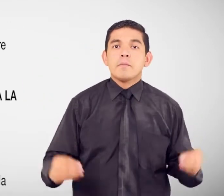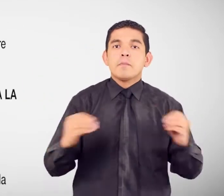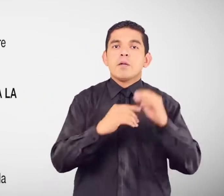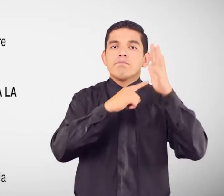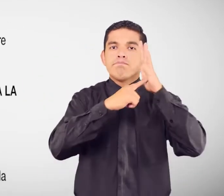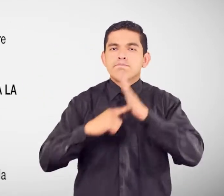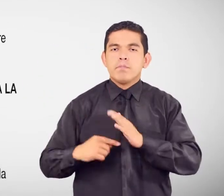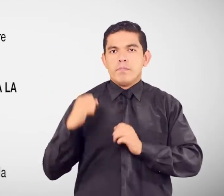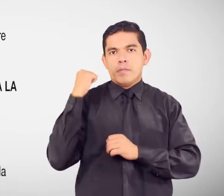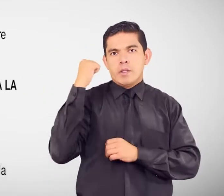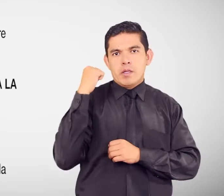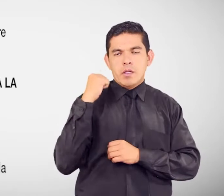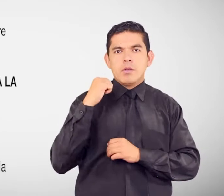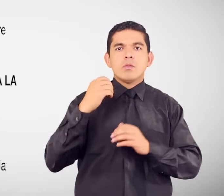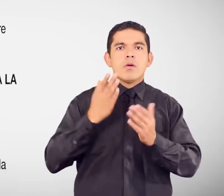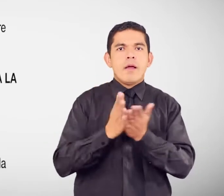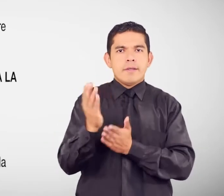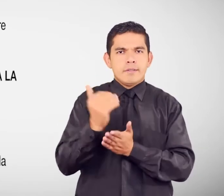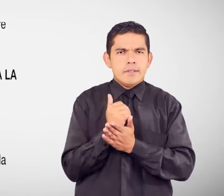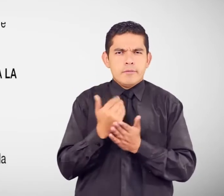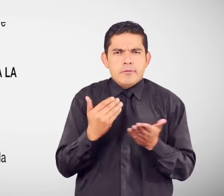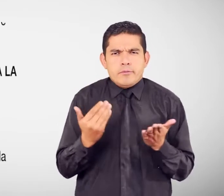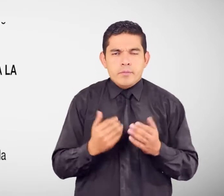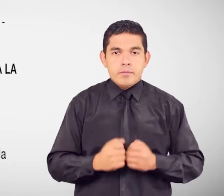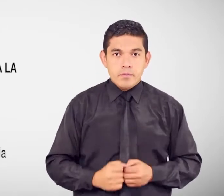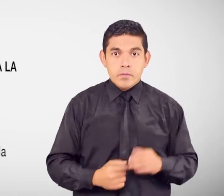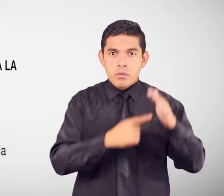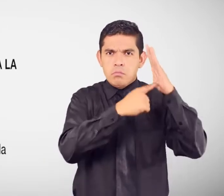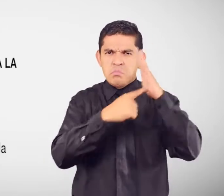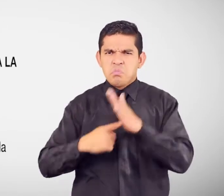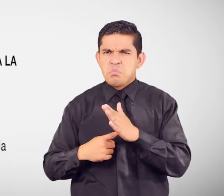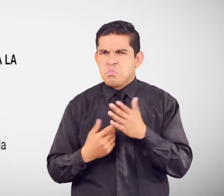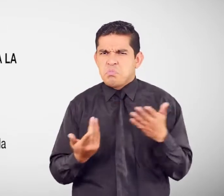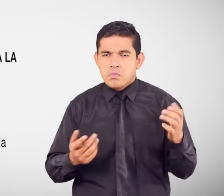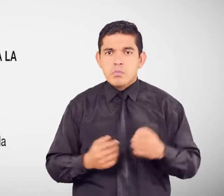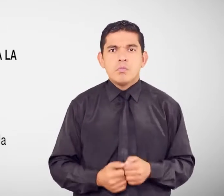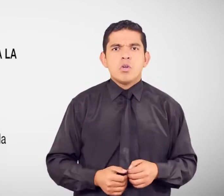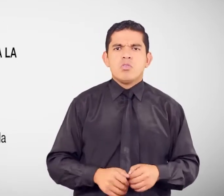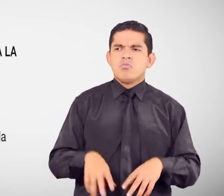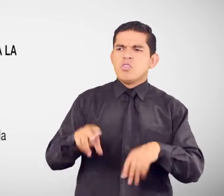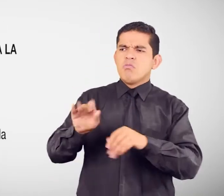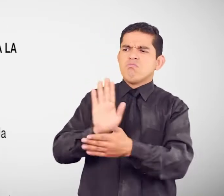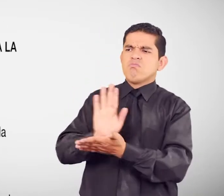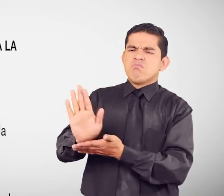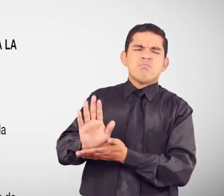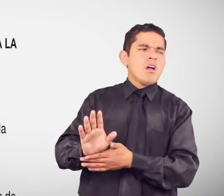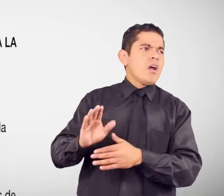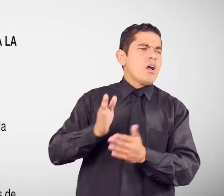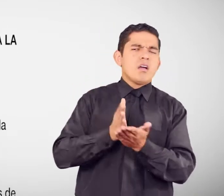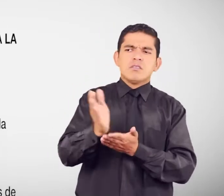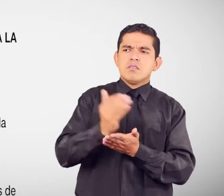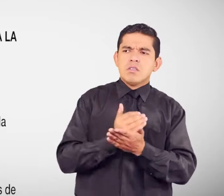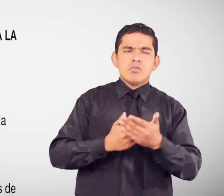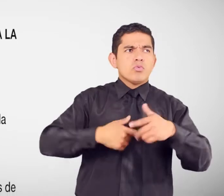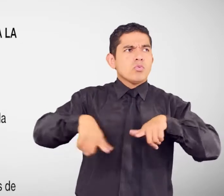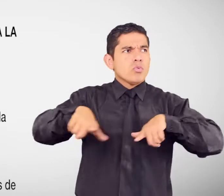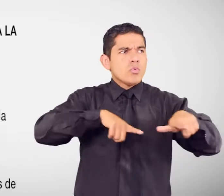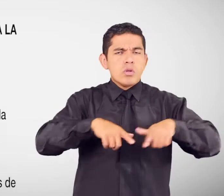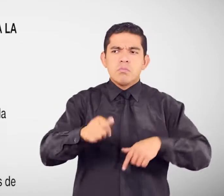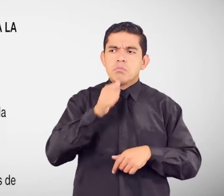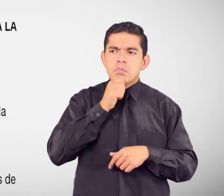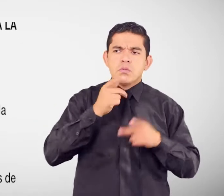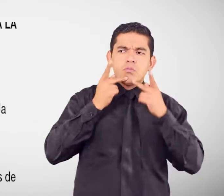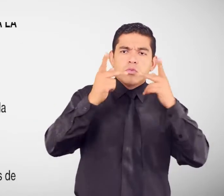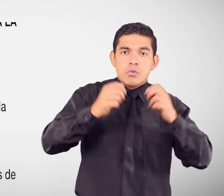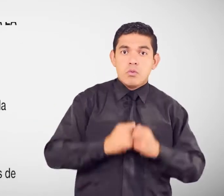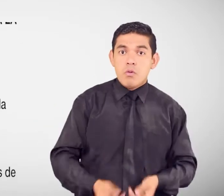accesibilidad Vulneración Restricción de acceso Al medio físico público y privado A la información Y a